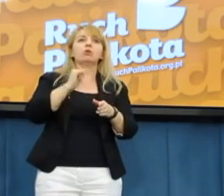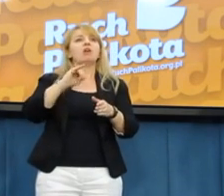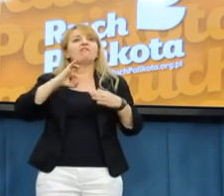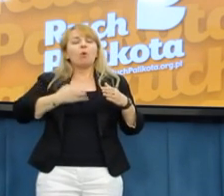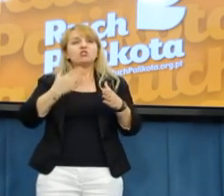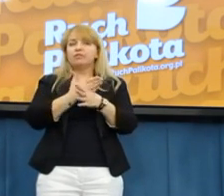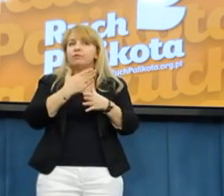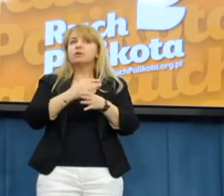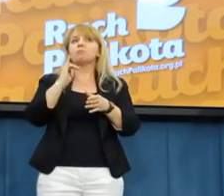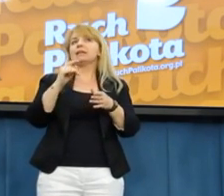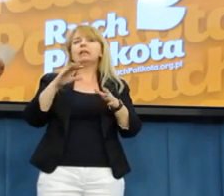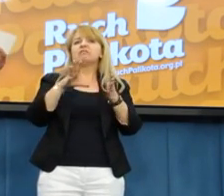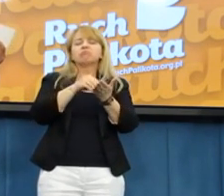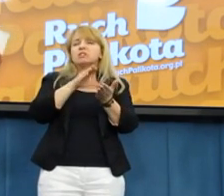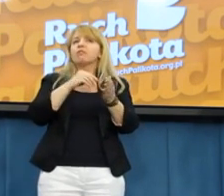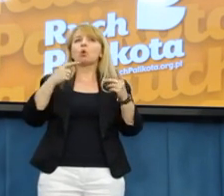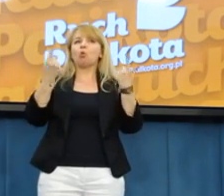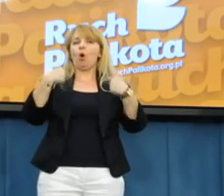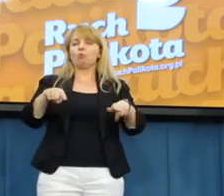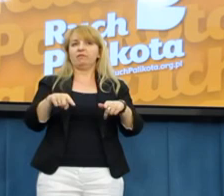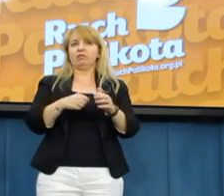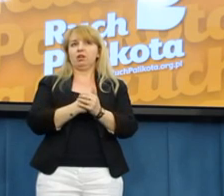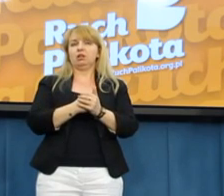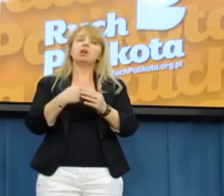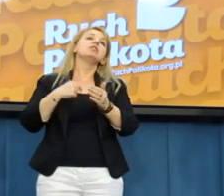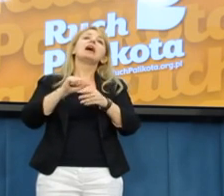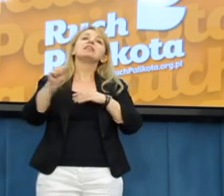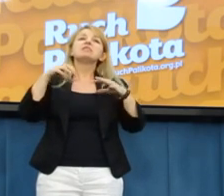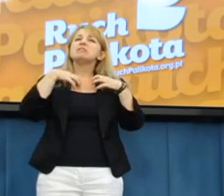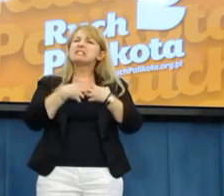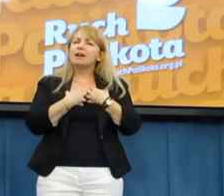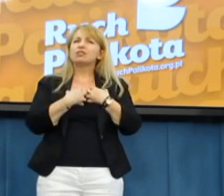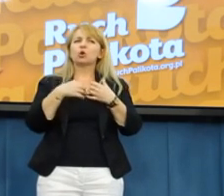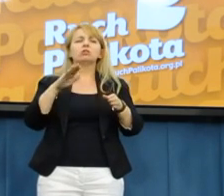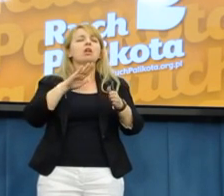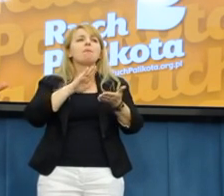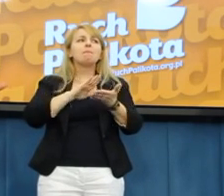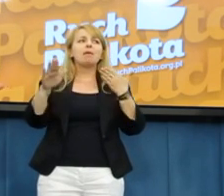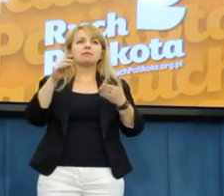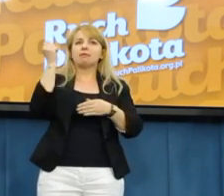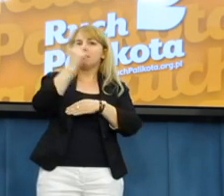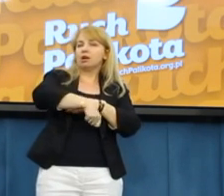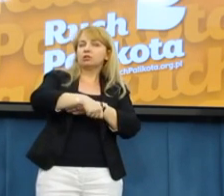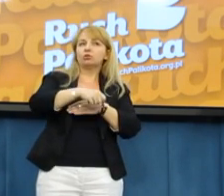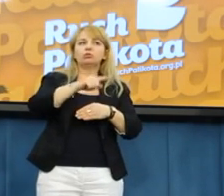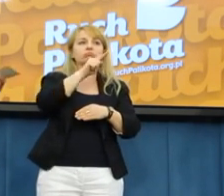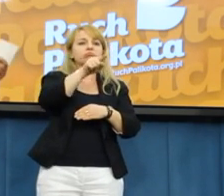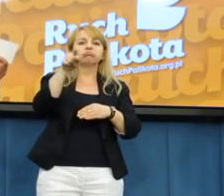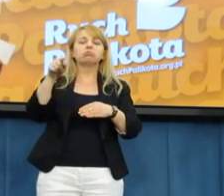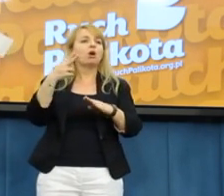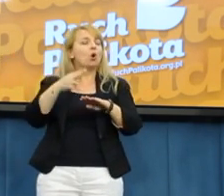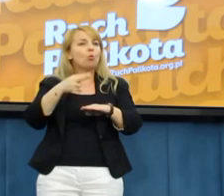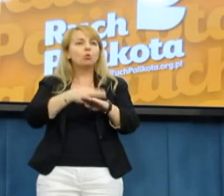obywateli. I ja jestem serdecznie zlęczony, bezklarnością paru organów w tym państwie. To znaczy